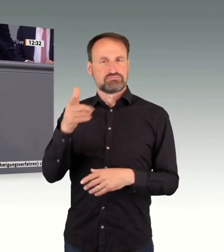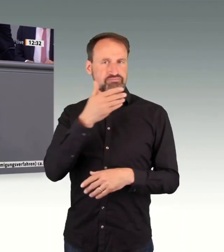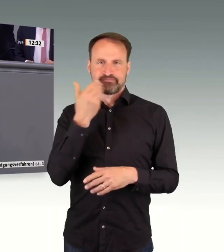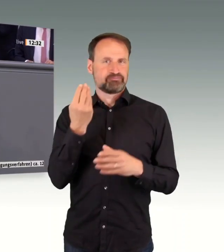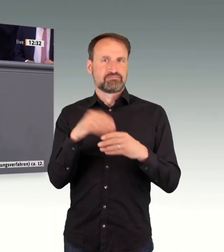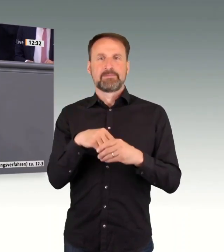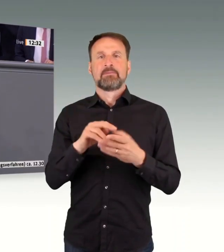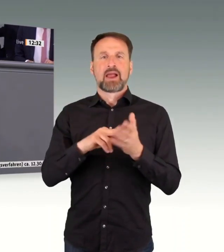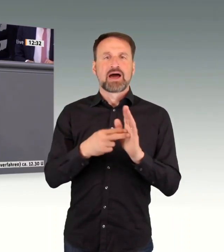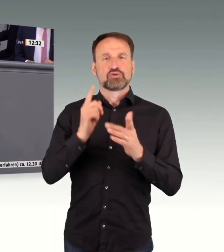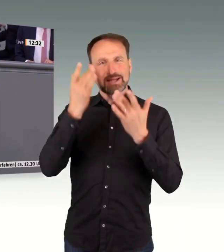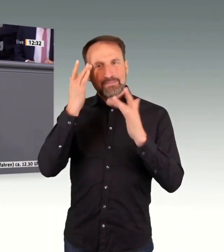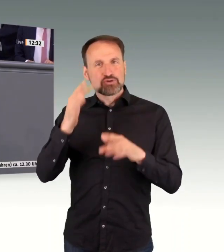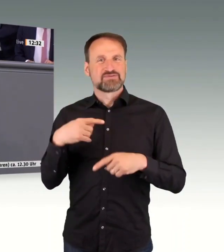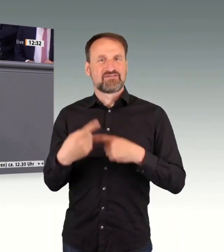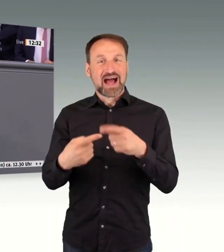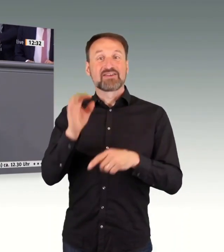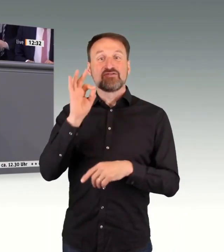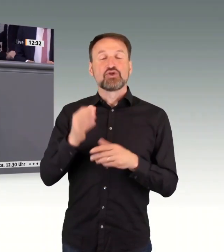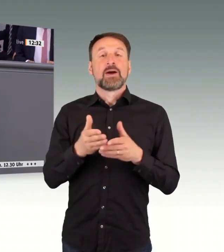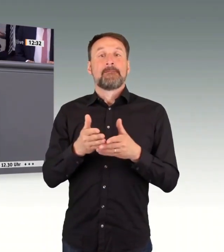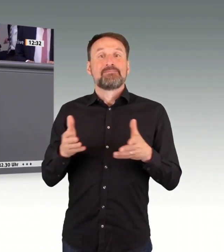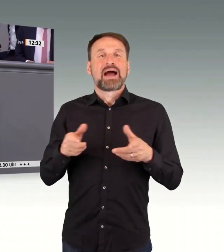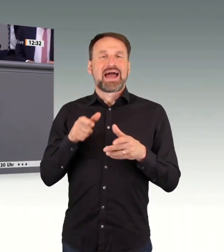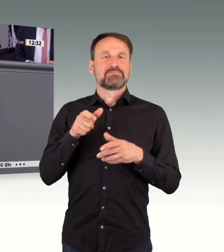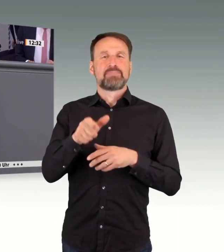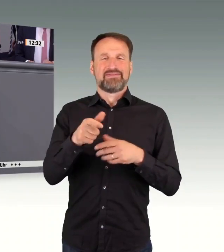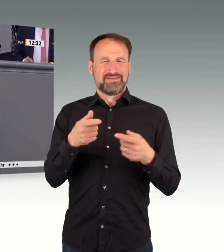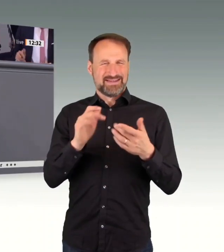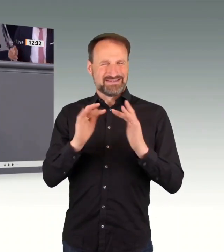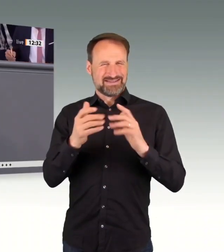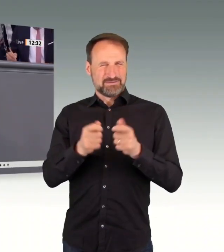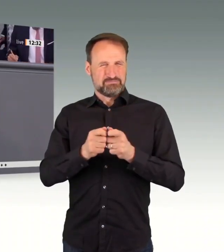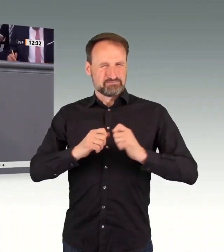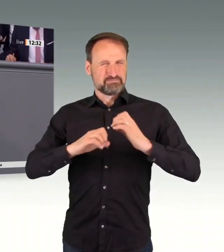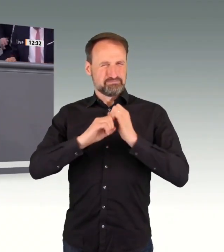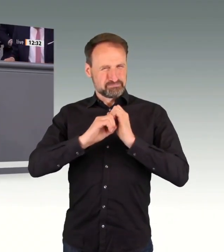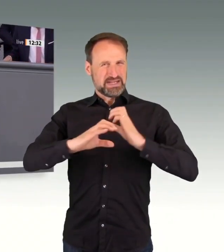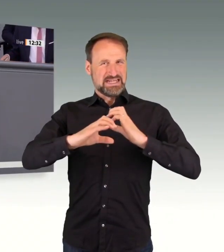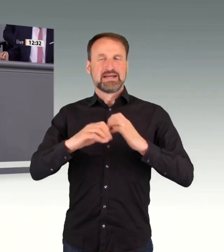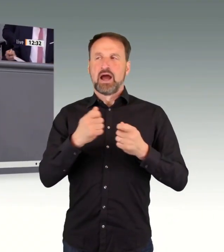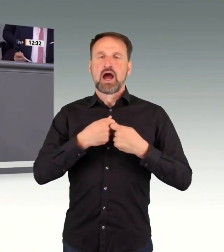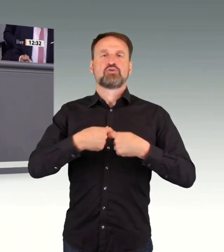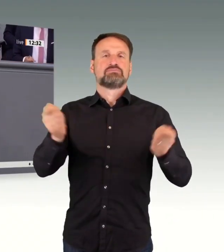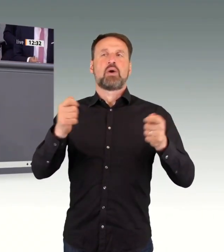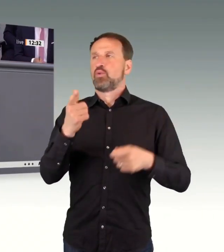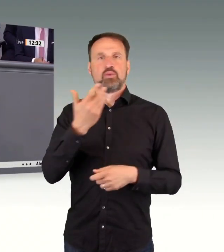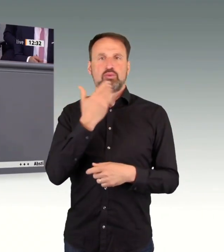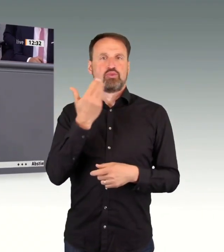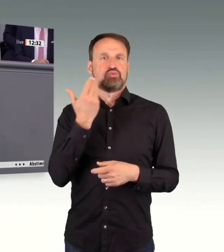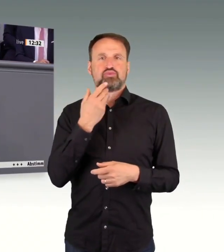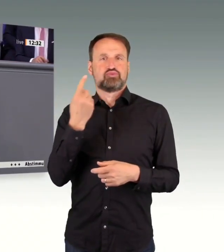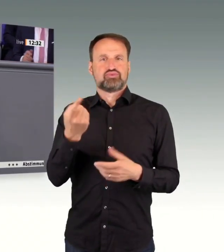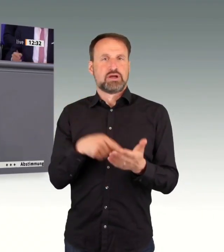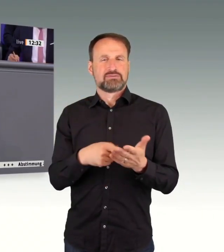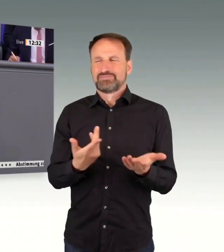den Breitbandausbau zu beschleunigen. Und wir können tatsächlich, und das können wir gerne machen, weil es wichtig und richtig ist, über die Digitalisierung